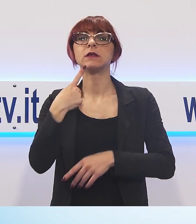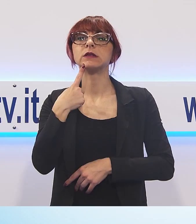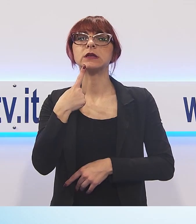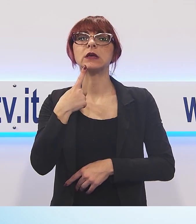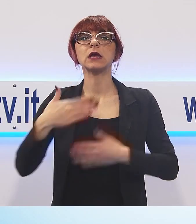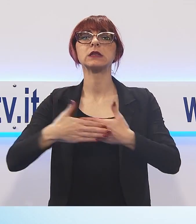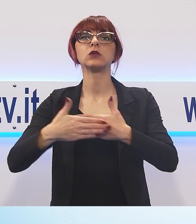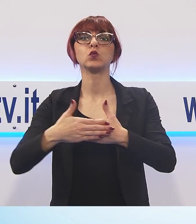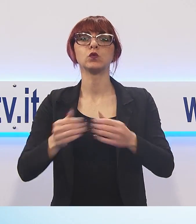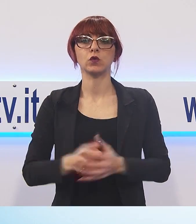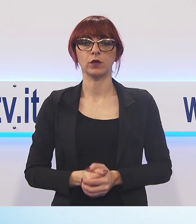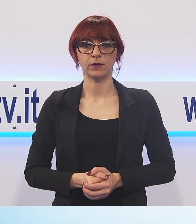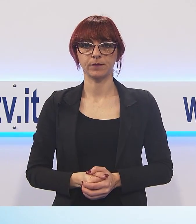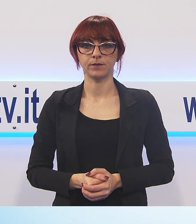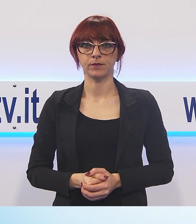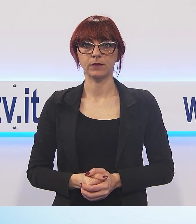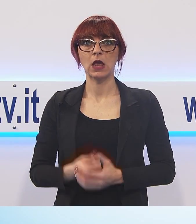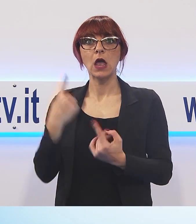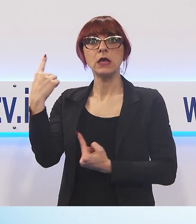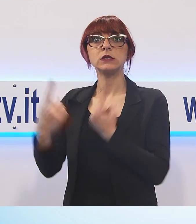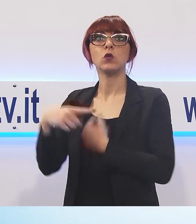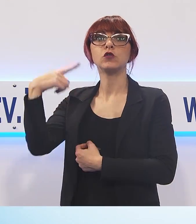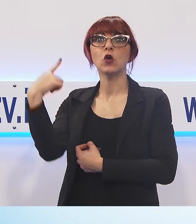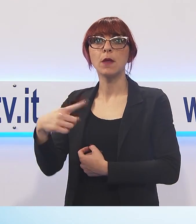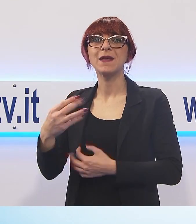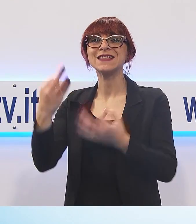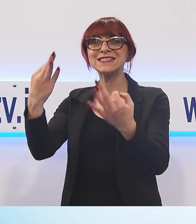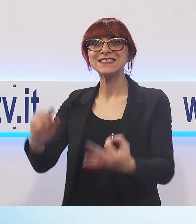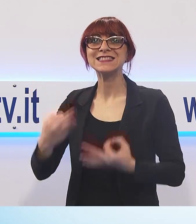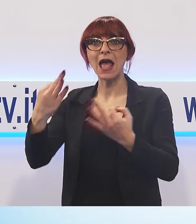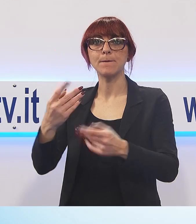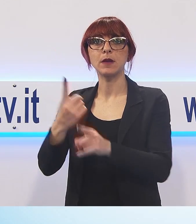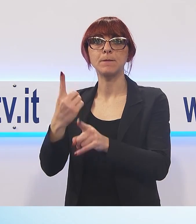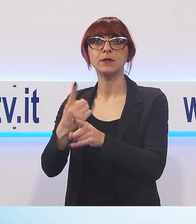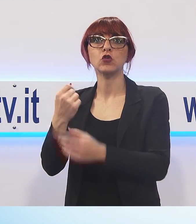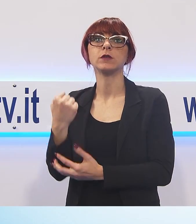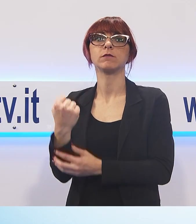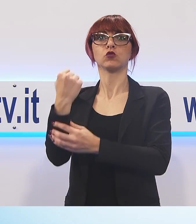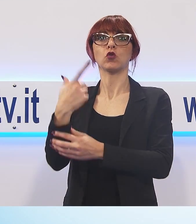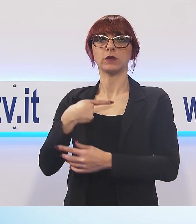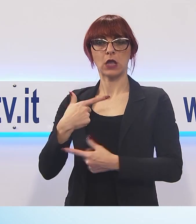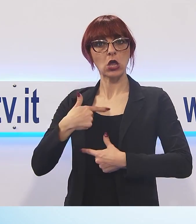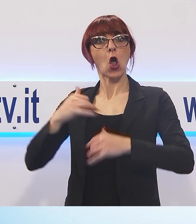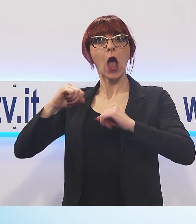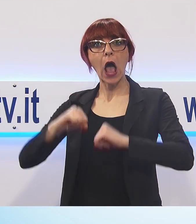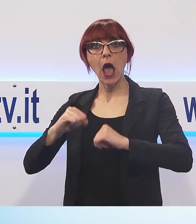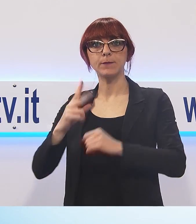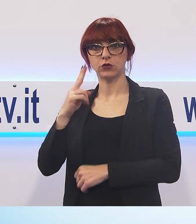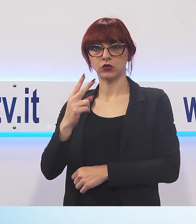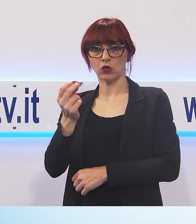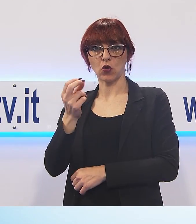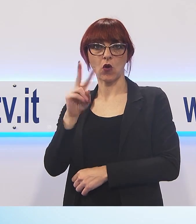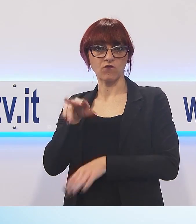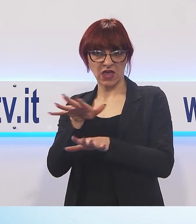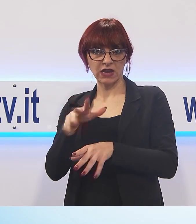sostenere questa causa. Da cittadino mi sono sentito di venire qui a Firenze a